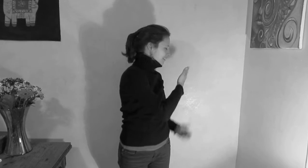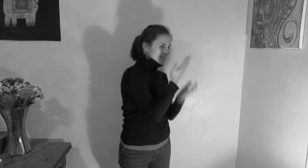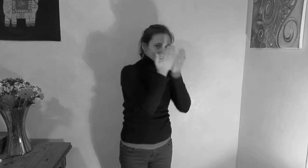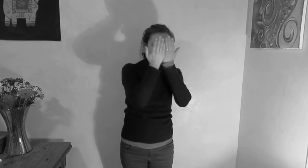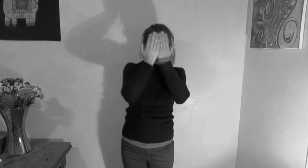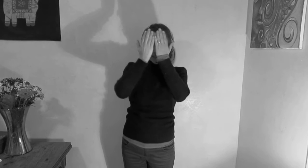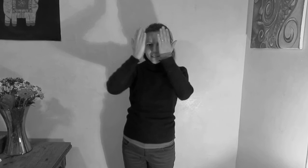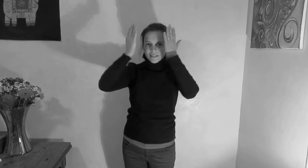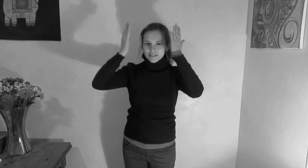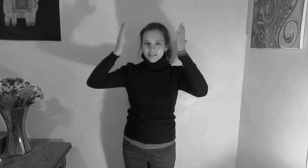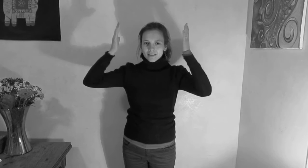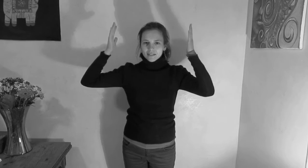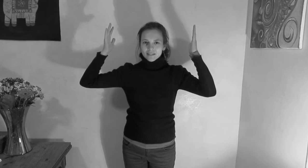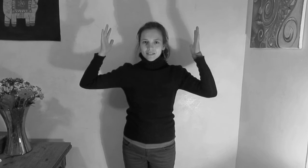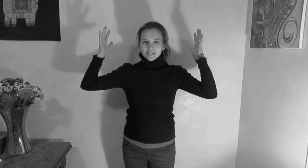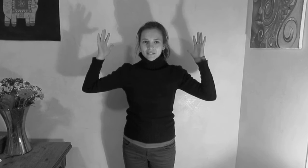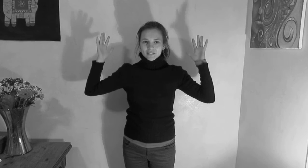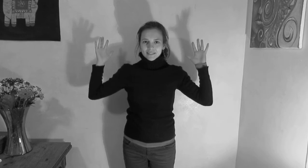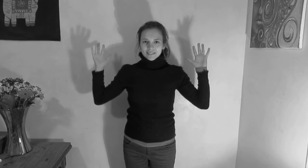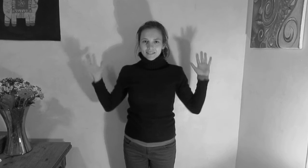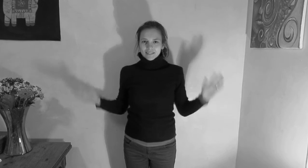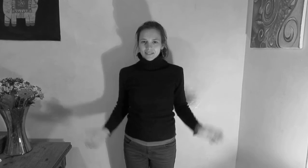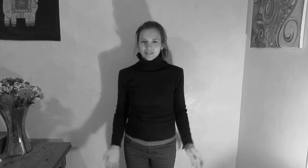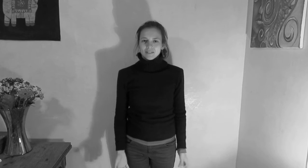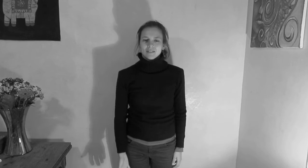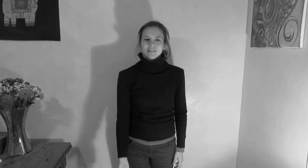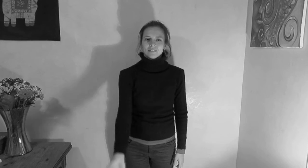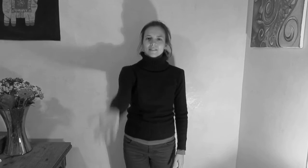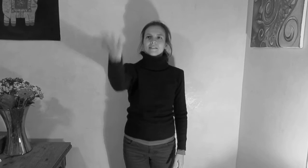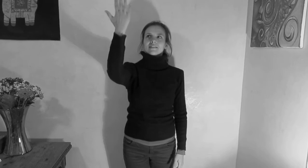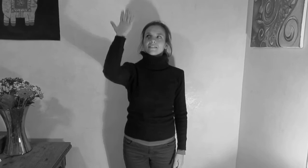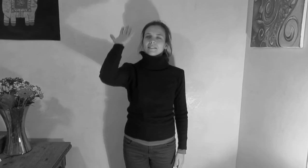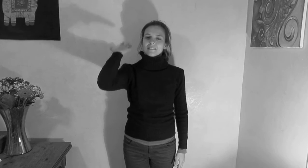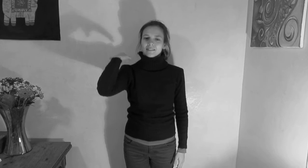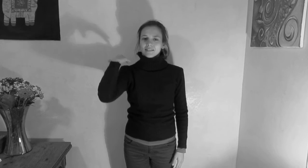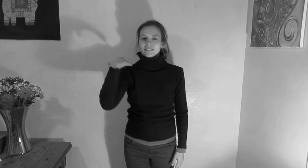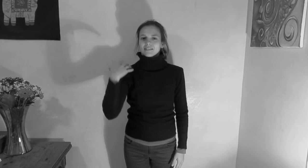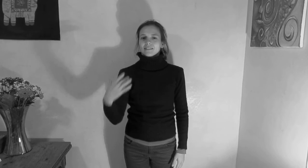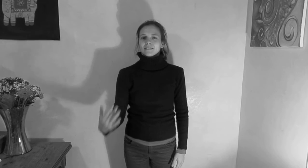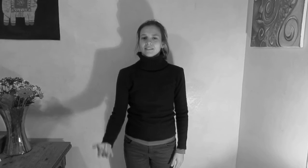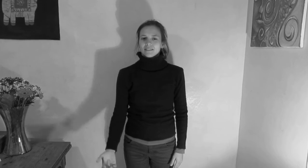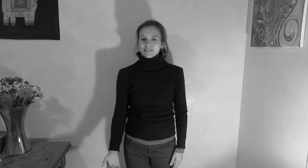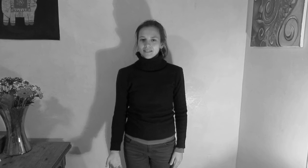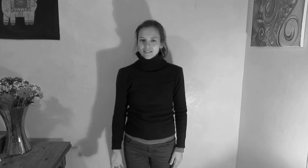Sans jamais oublier Les années passées